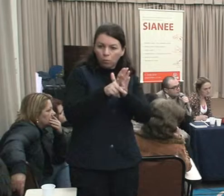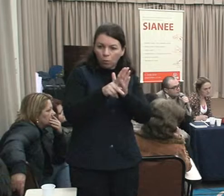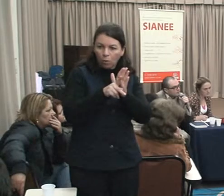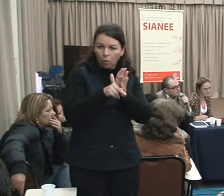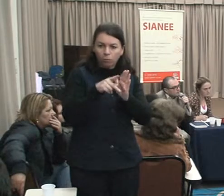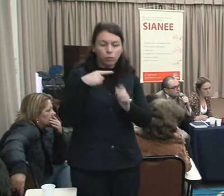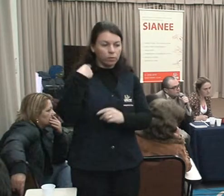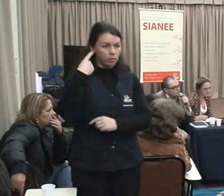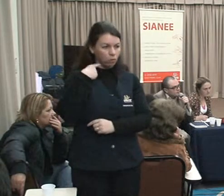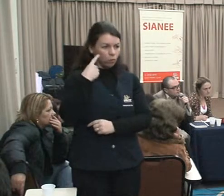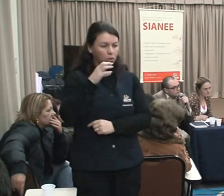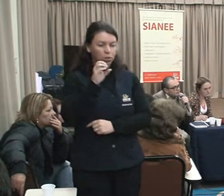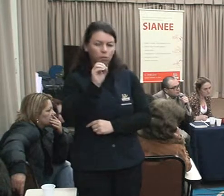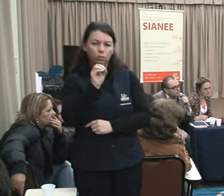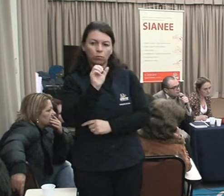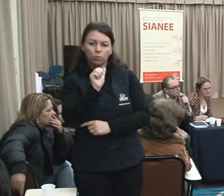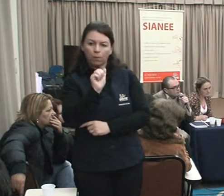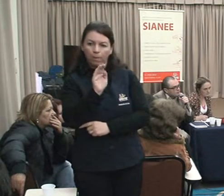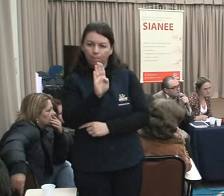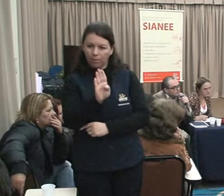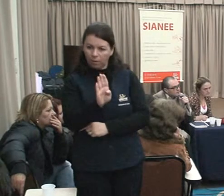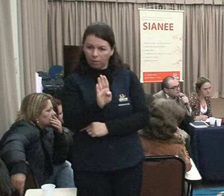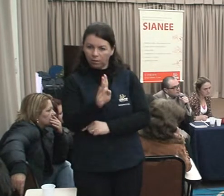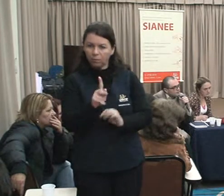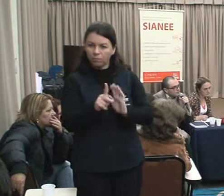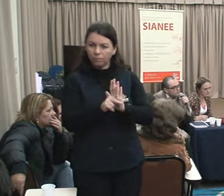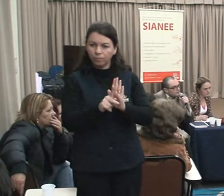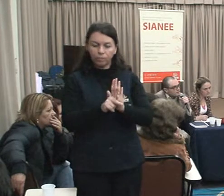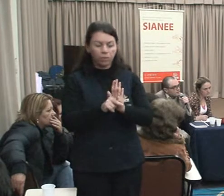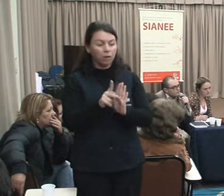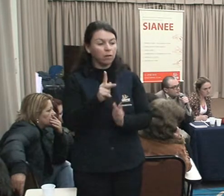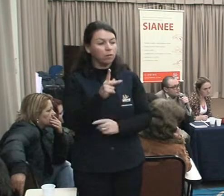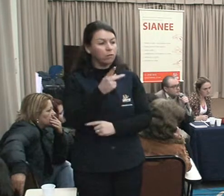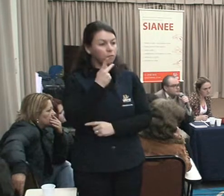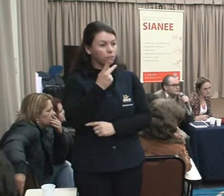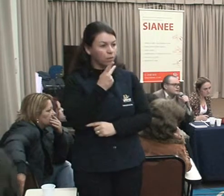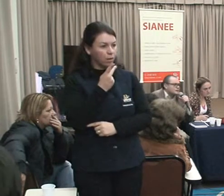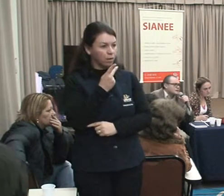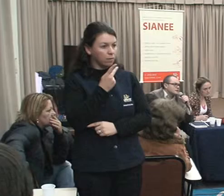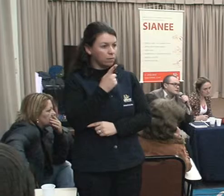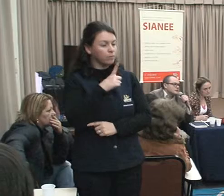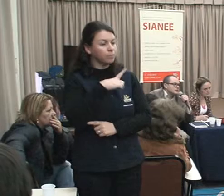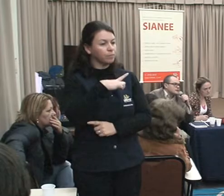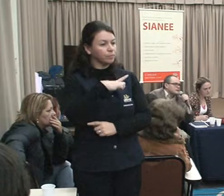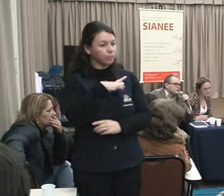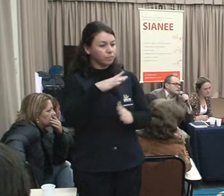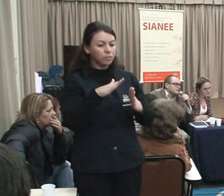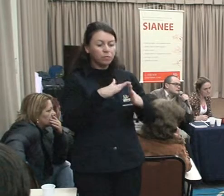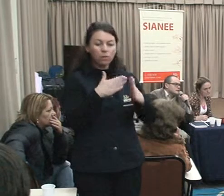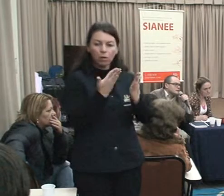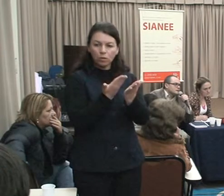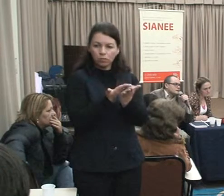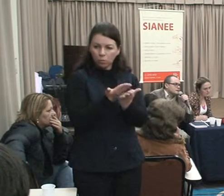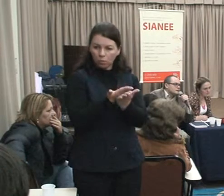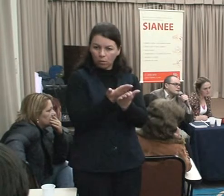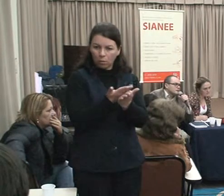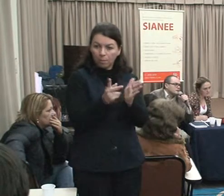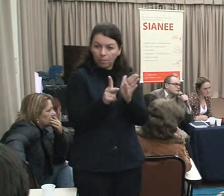é que nem a escola do Ministério